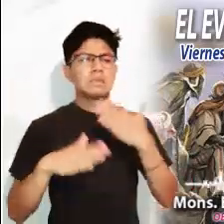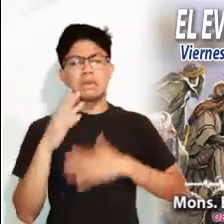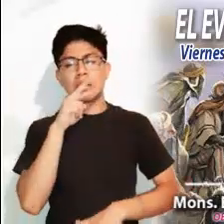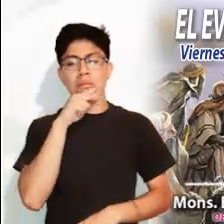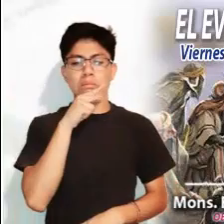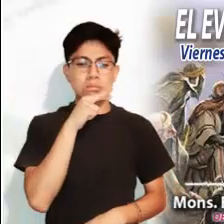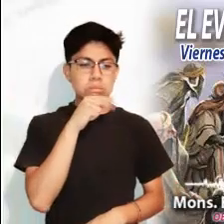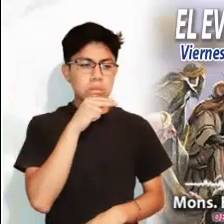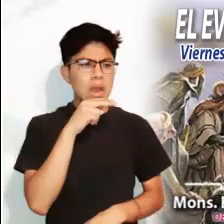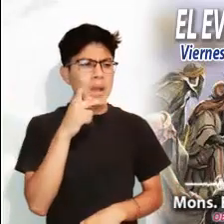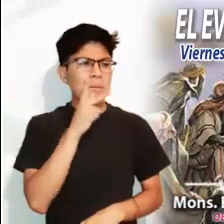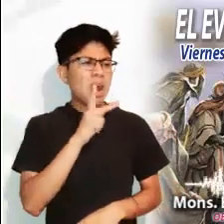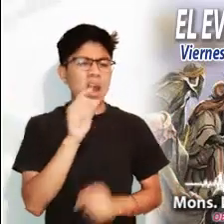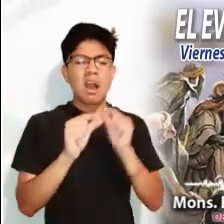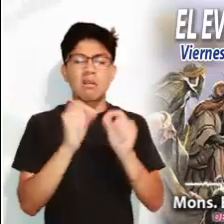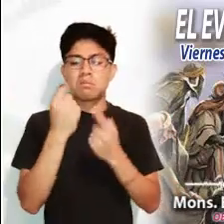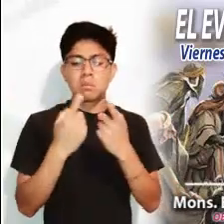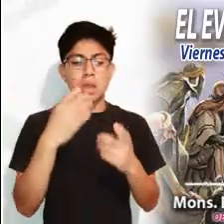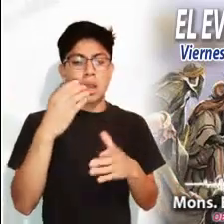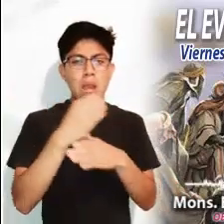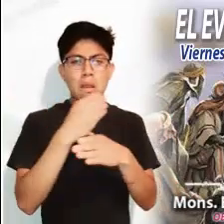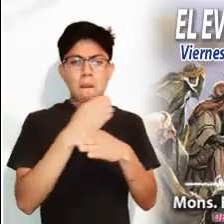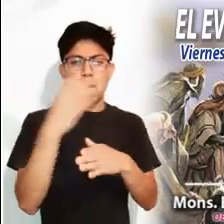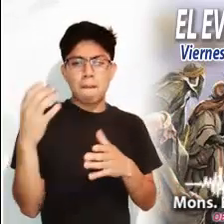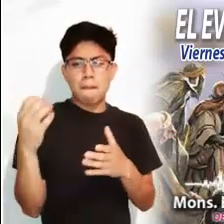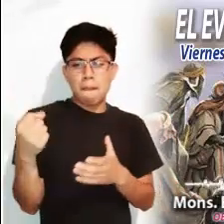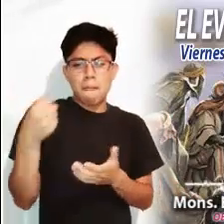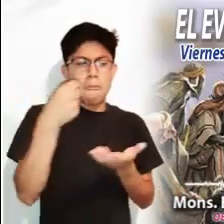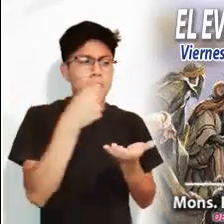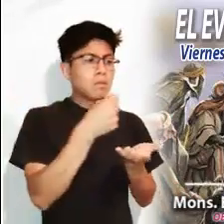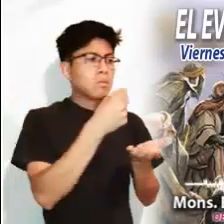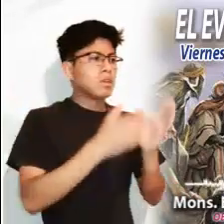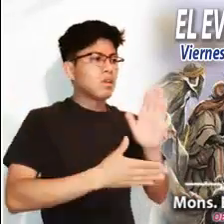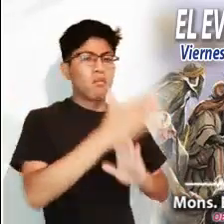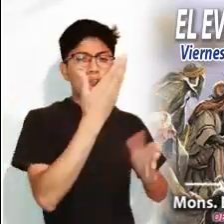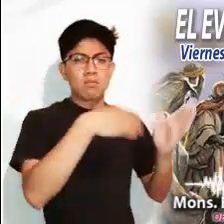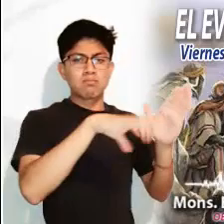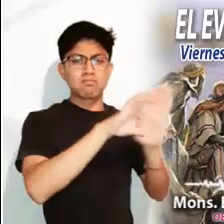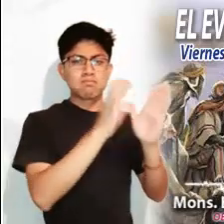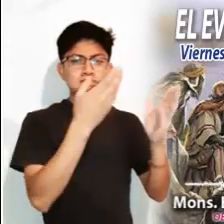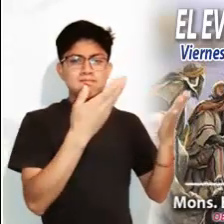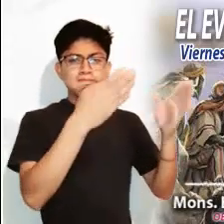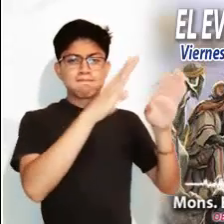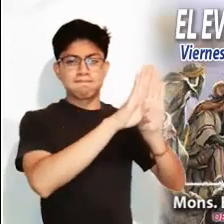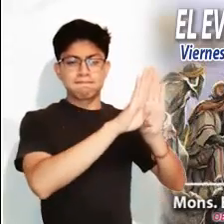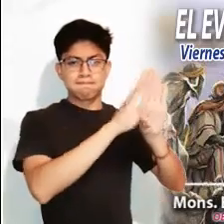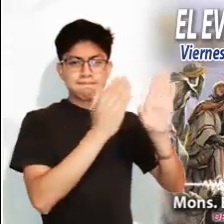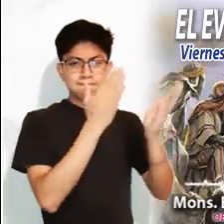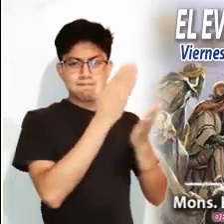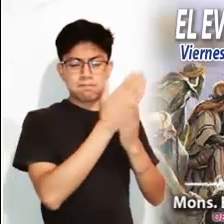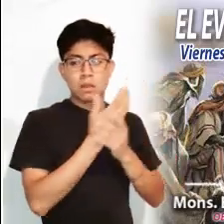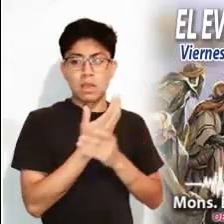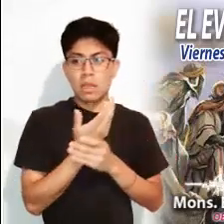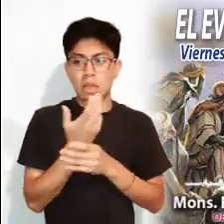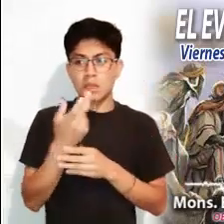Sin embargo, al regresar su esposo, cansado y preocupado, apenas dijo unas cuantas palabras, tomó su